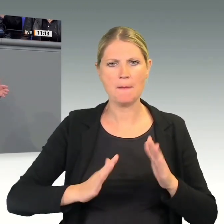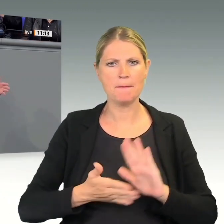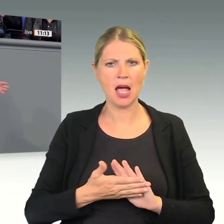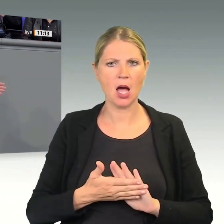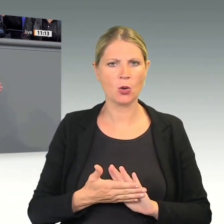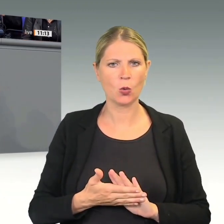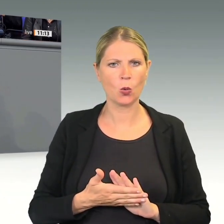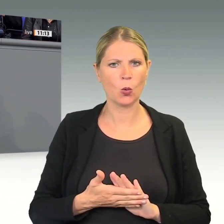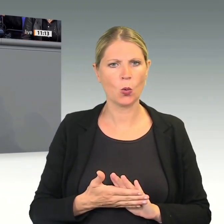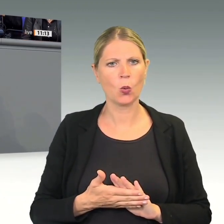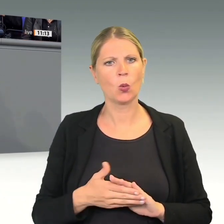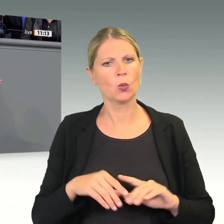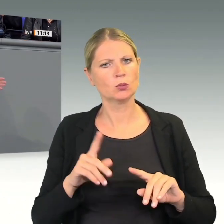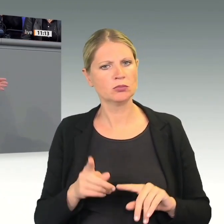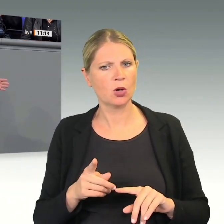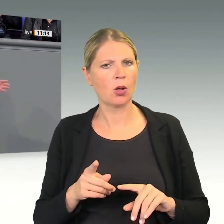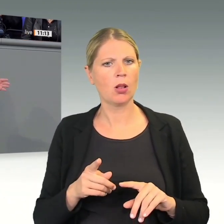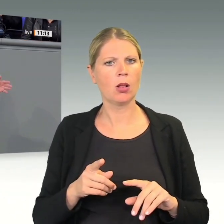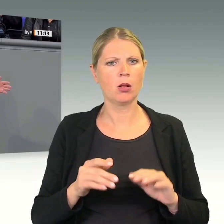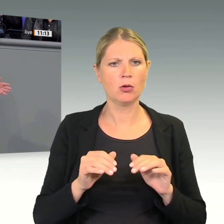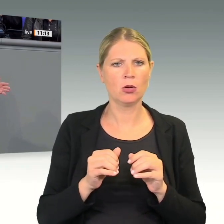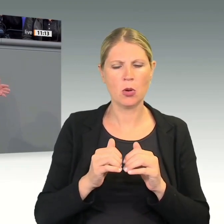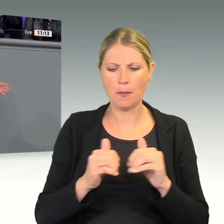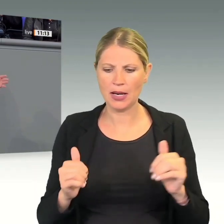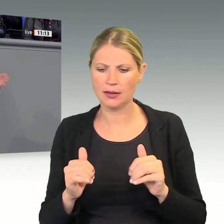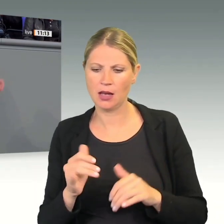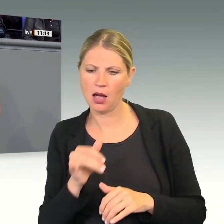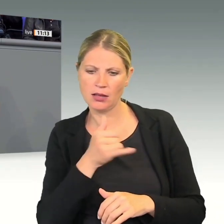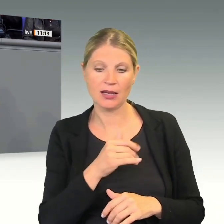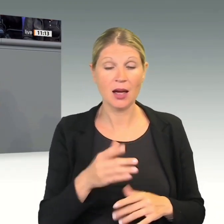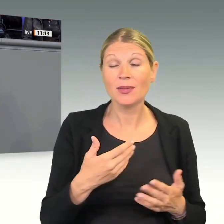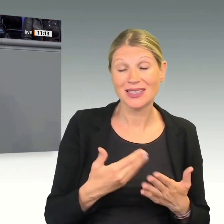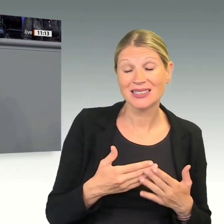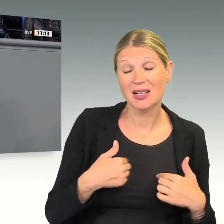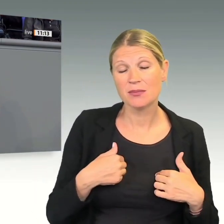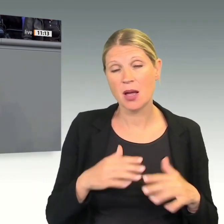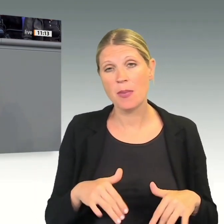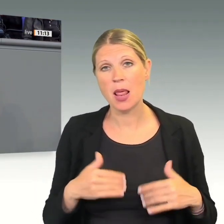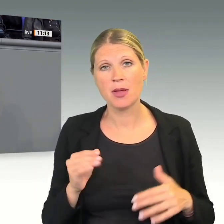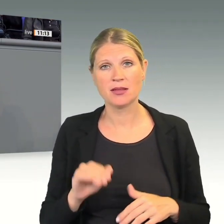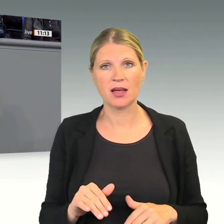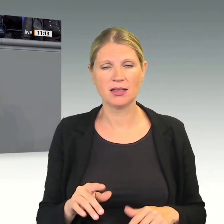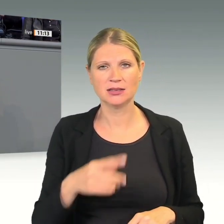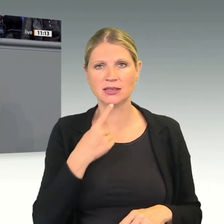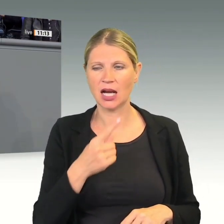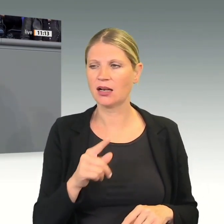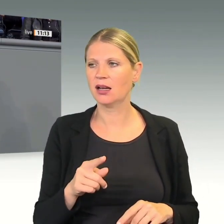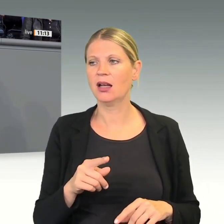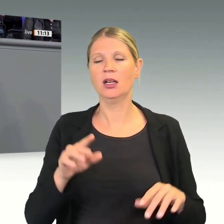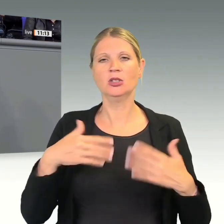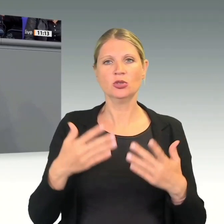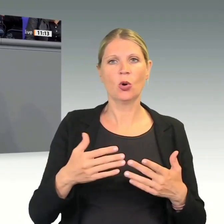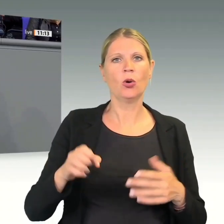wir sind aber als Parlament auch dafür da, im Vorfeld darauf hinzuweisen, wenn diese Debatten auf europäischer Unionsebene laufen,